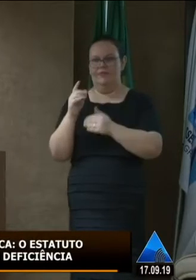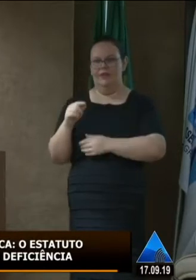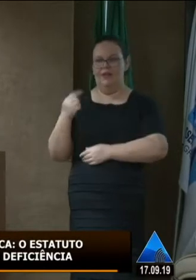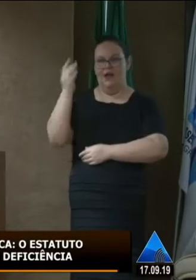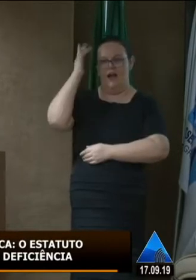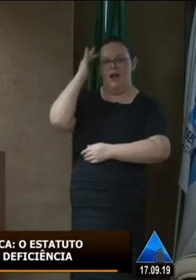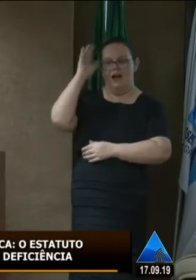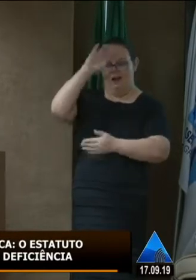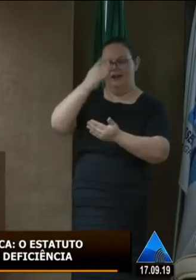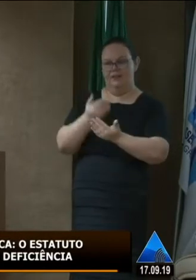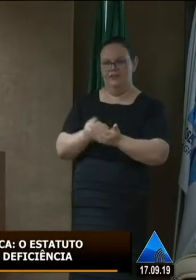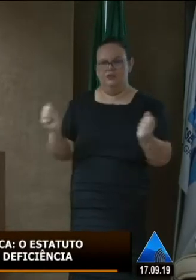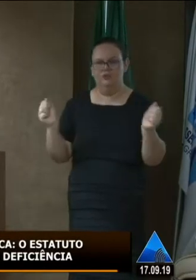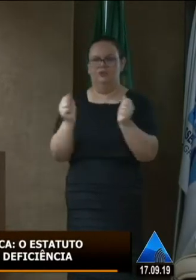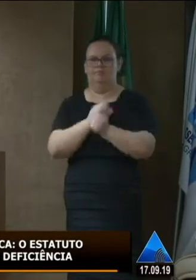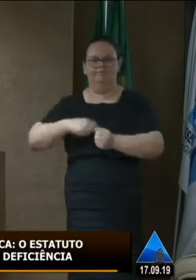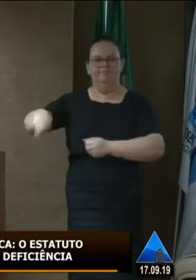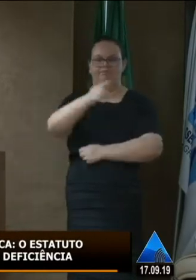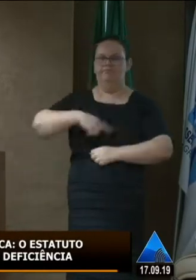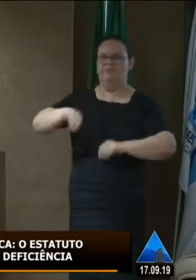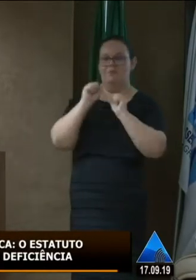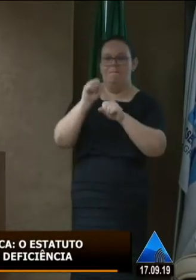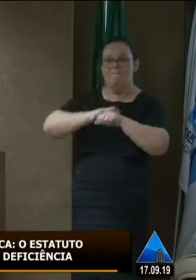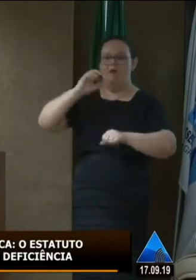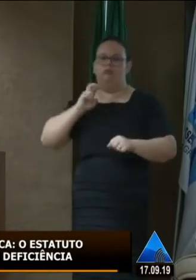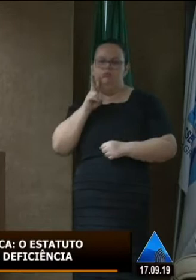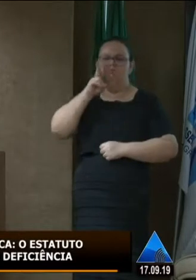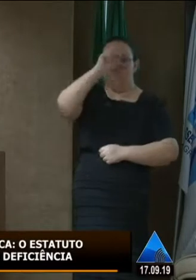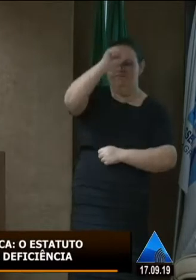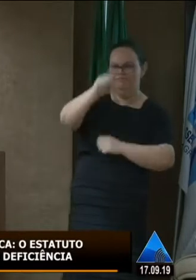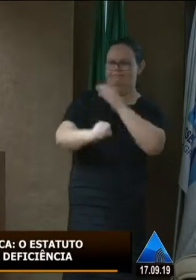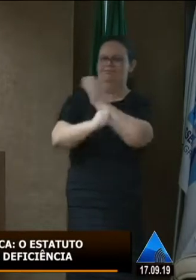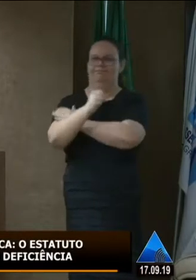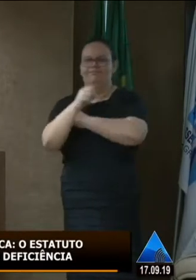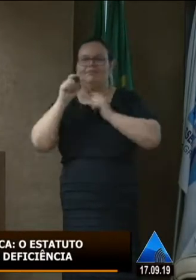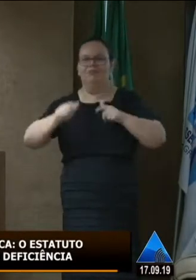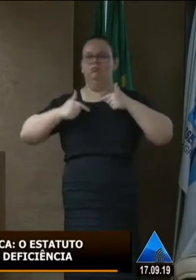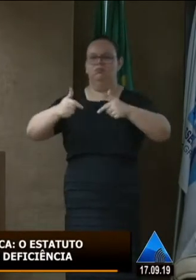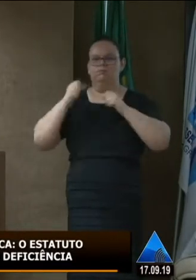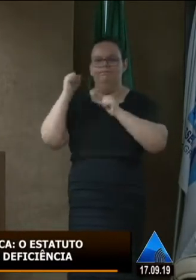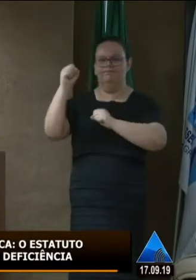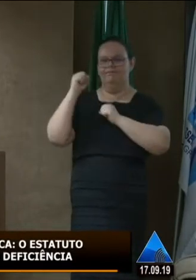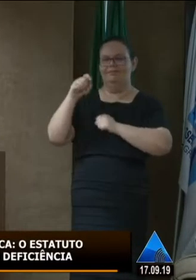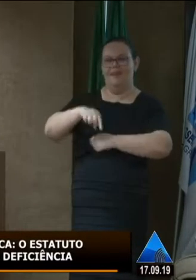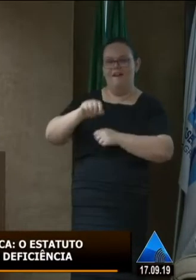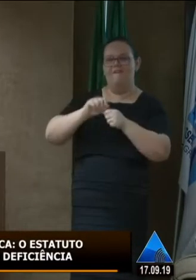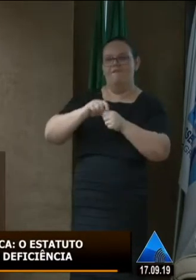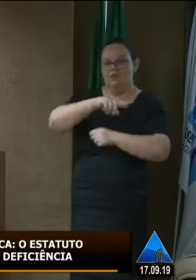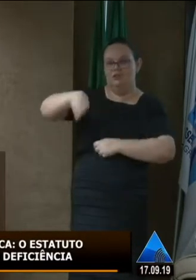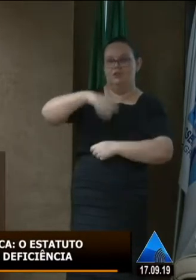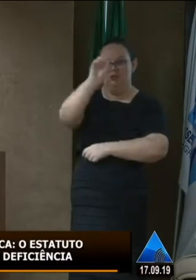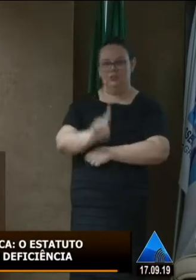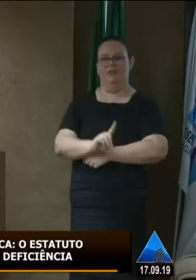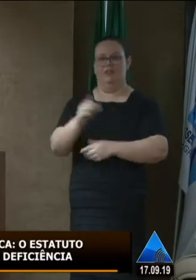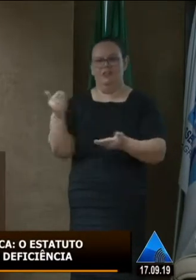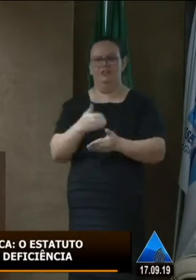que e acredito que juntos nós seremos mais fortes nessa luta para fazer com que esses direitos que